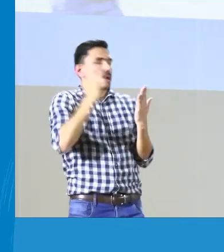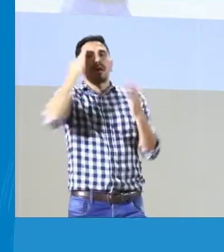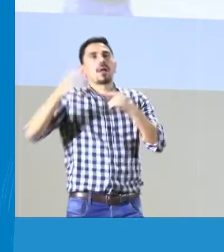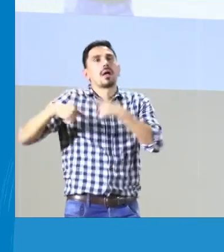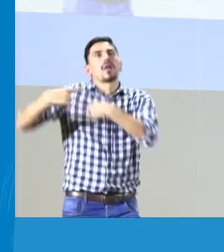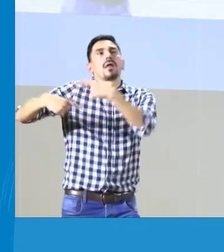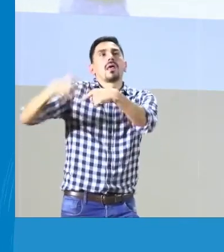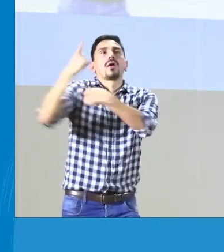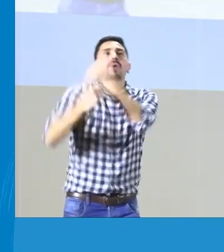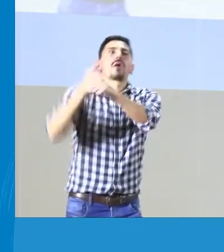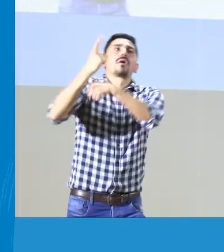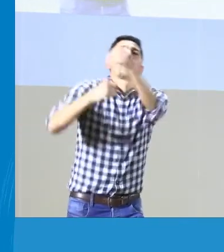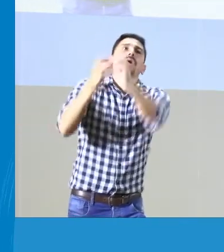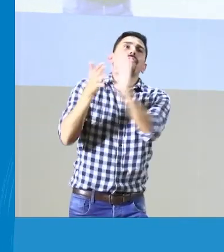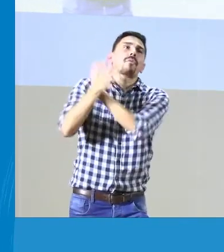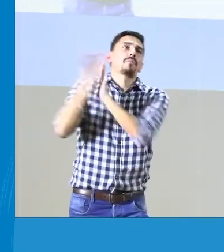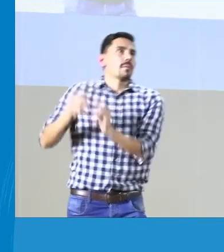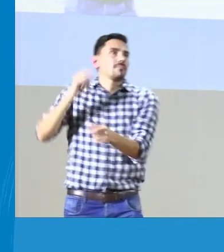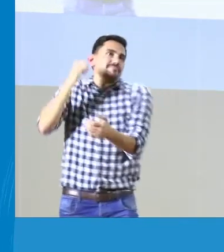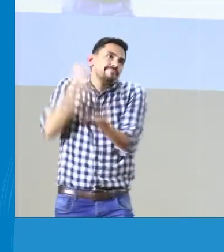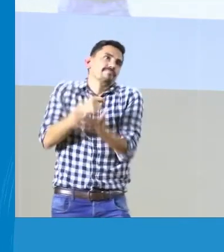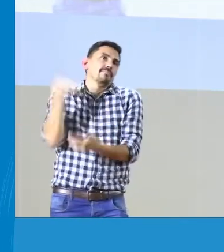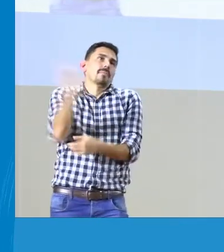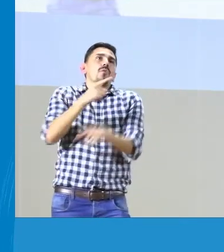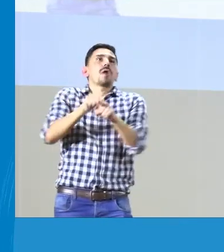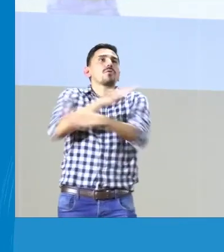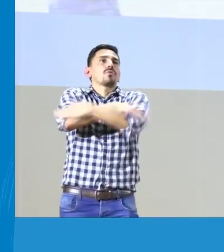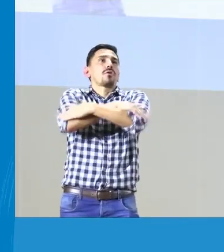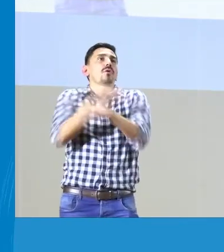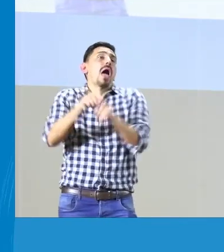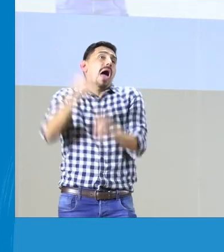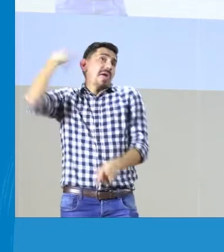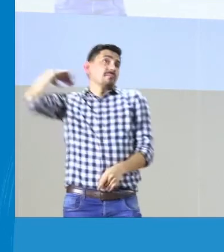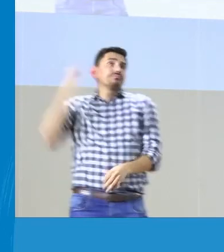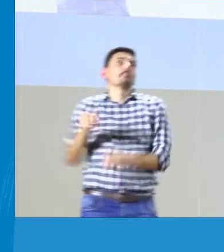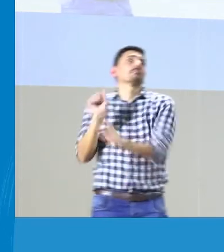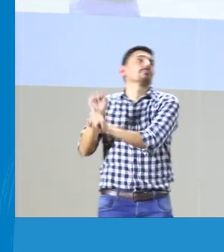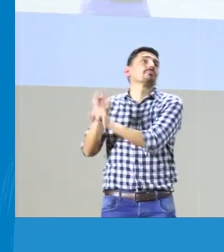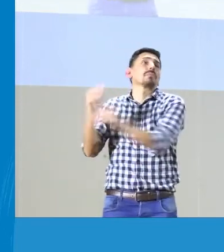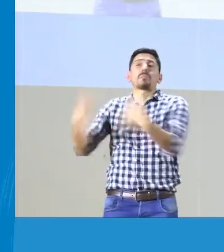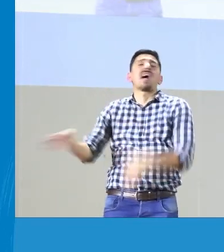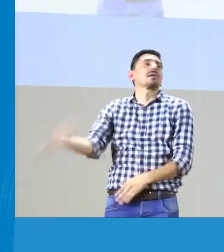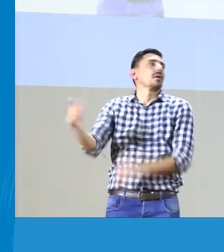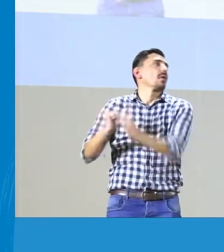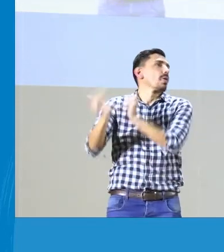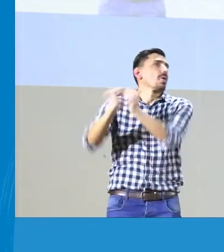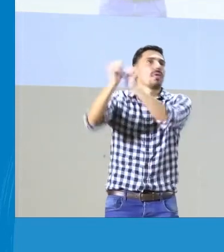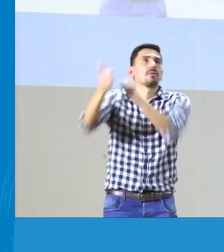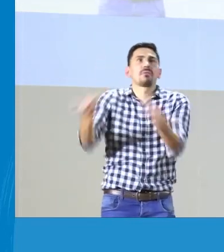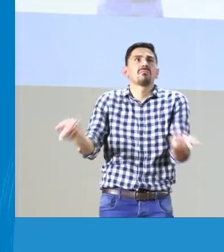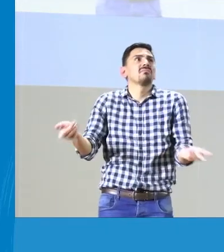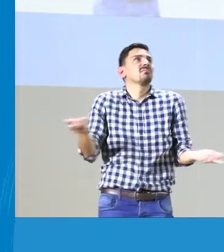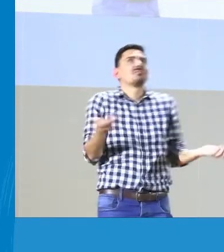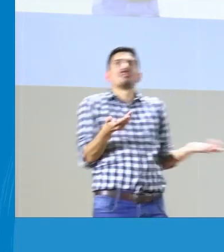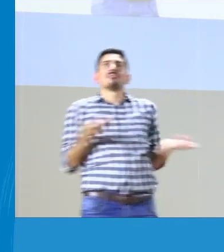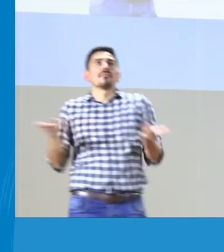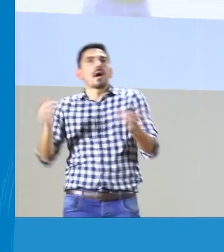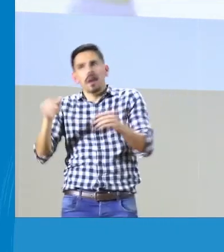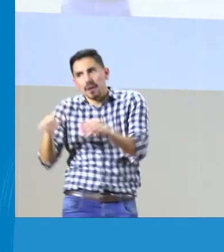sino que este informe anual va a dar razón de cómo va y cómo es el proceso y el desarrollo